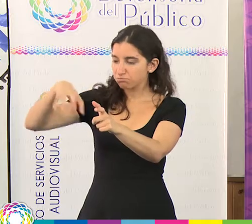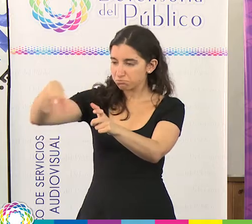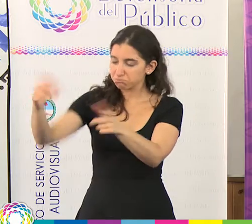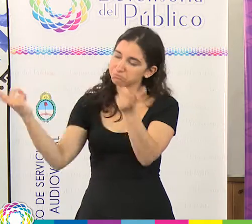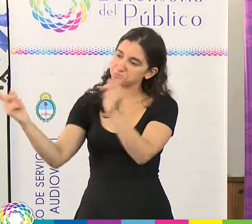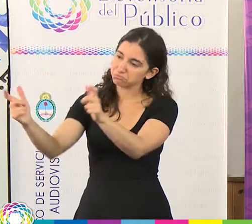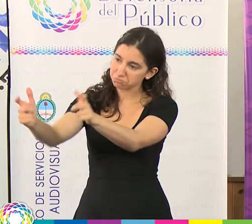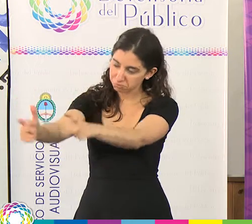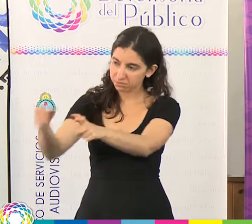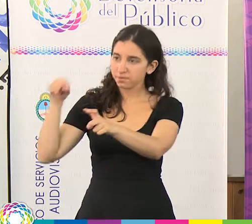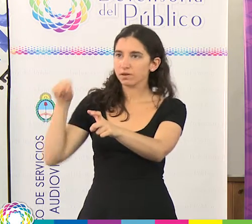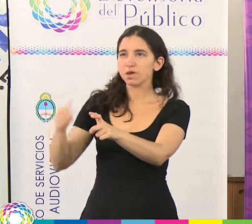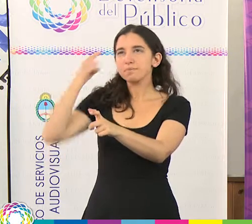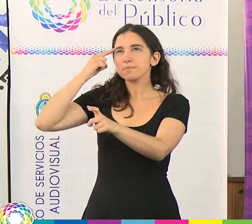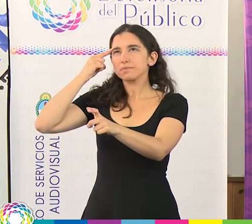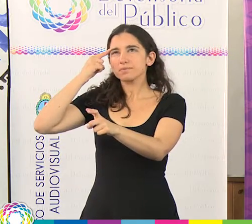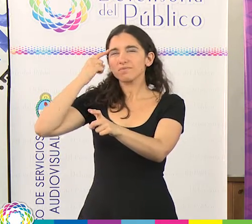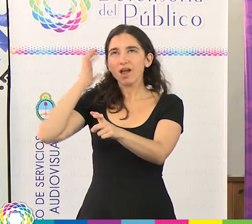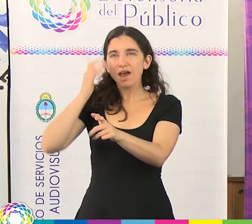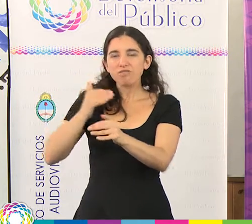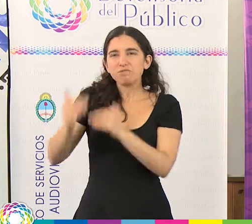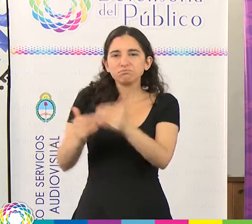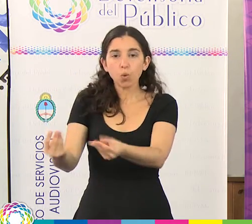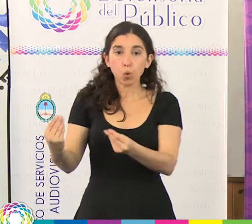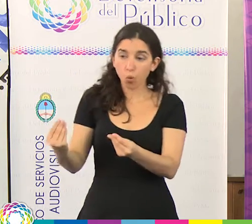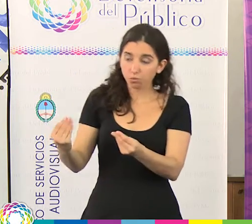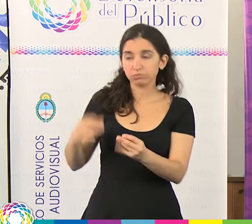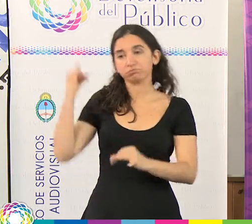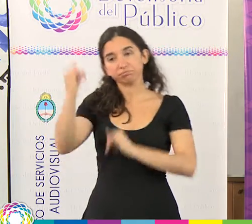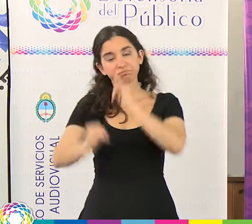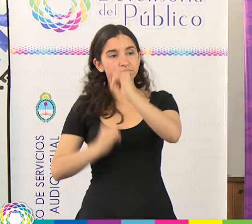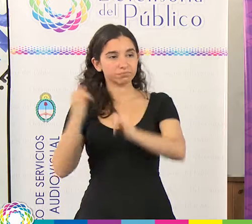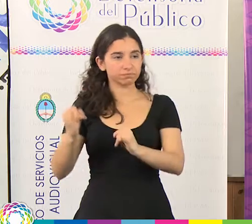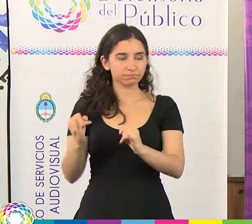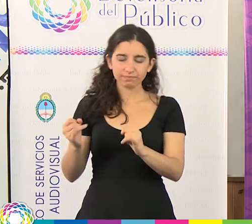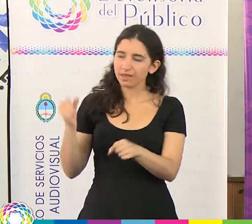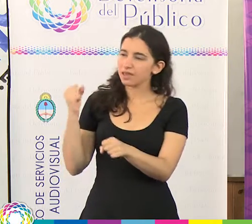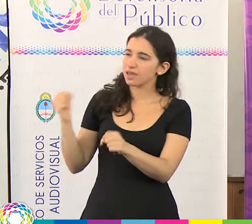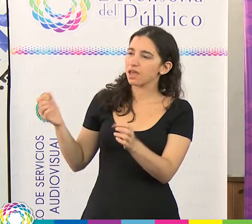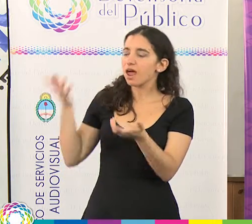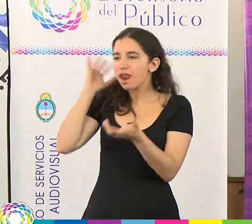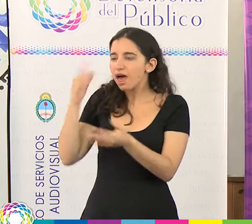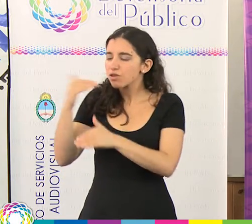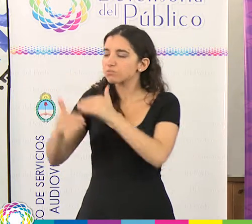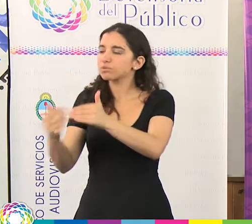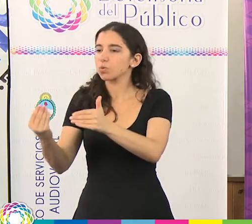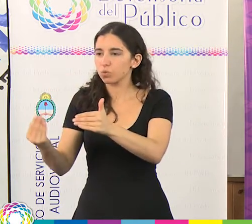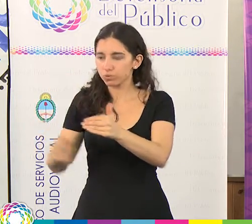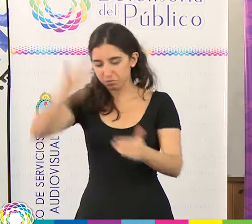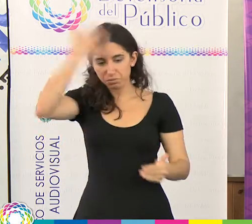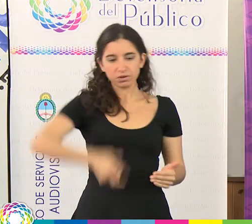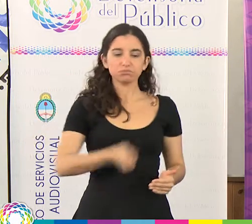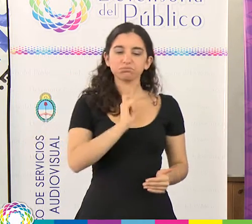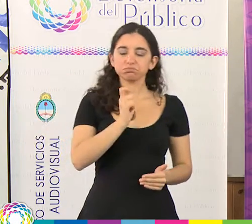cual debatimos sobre los diferentes pasos a seguir en esta formación, el cómo, como conductores,